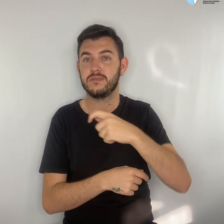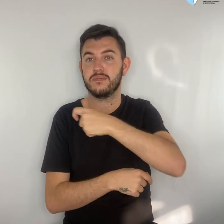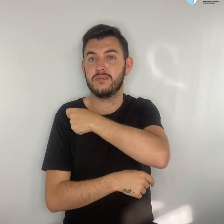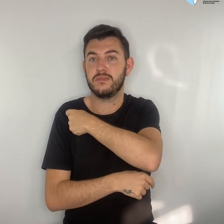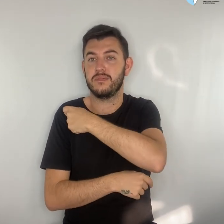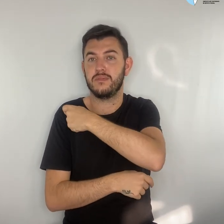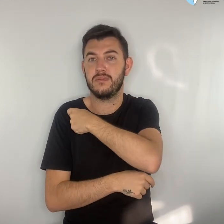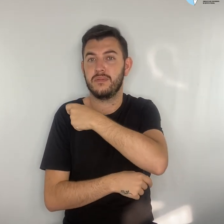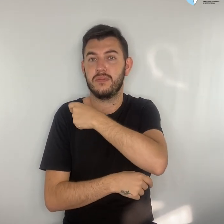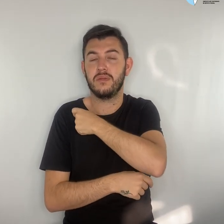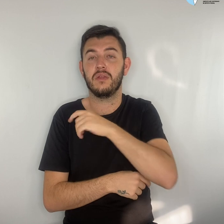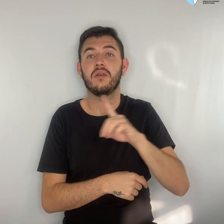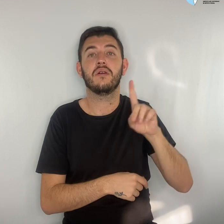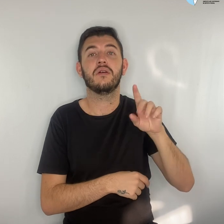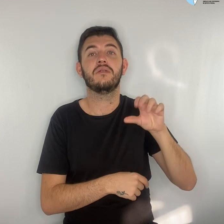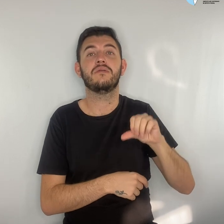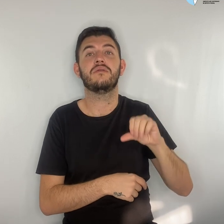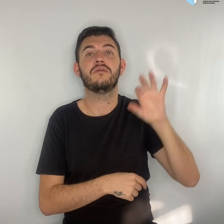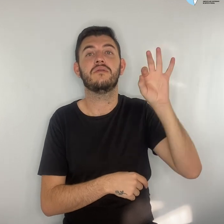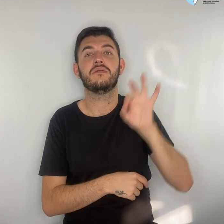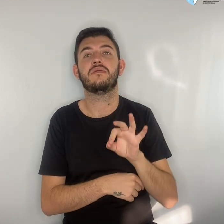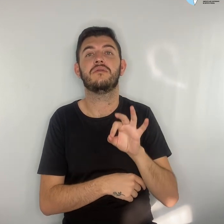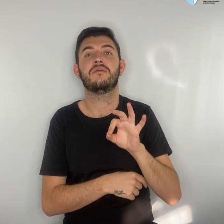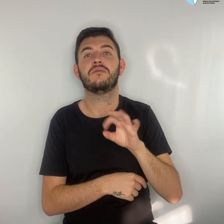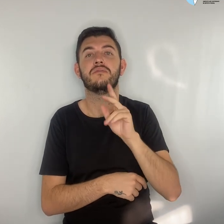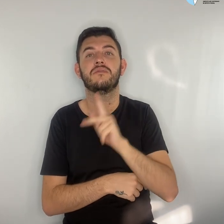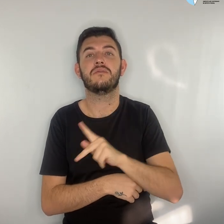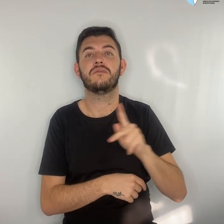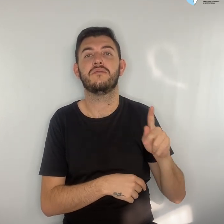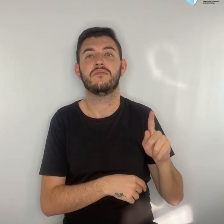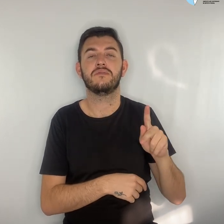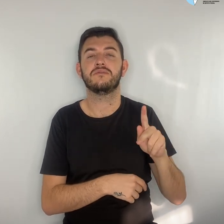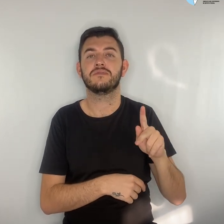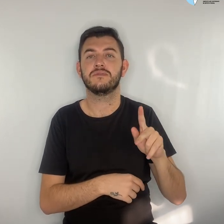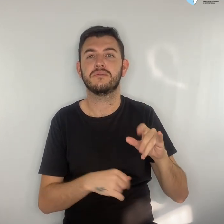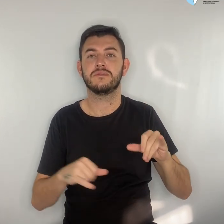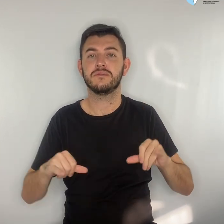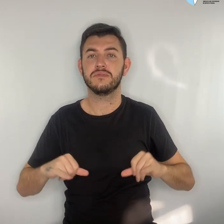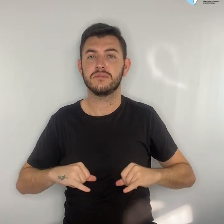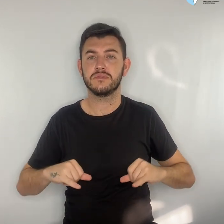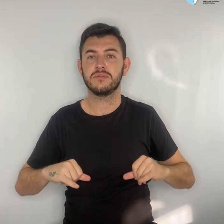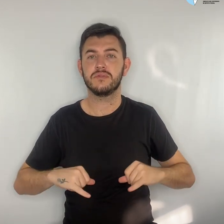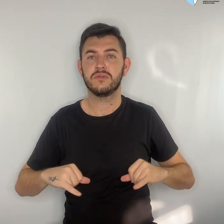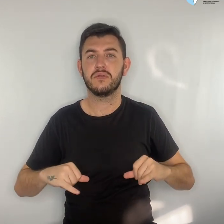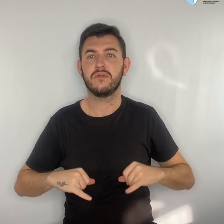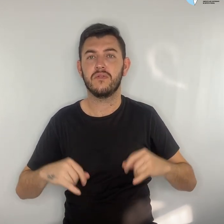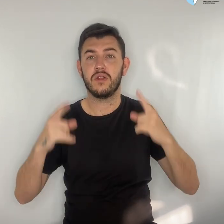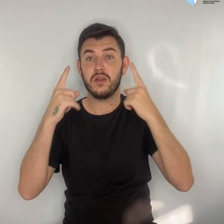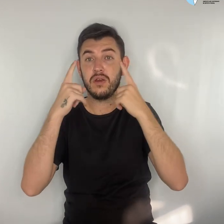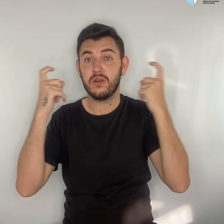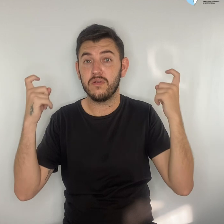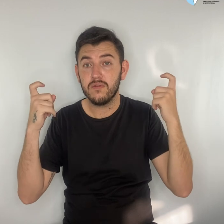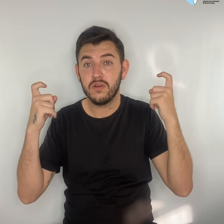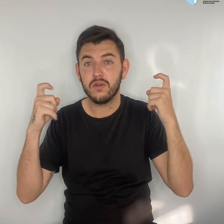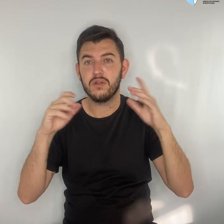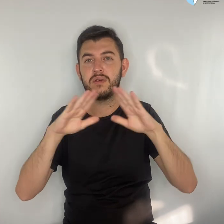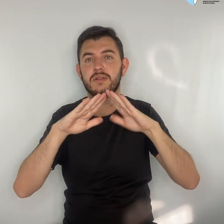e 19% dos professores sofreram algum tipo de violência nas escolas. A